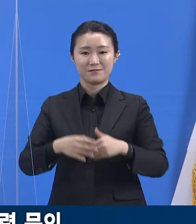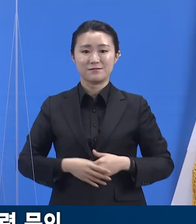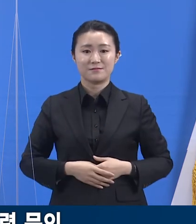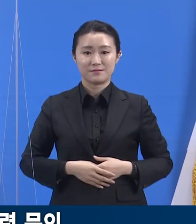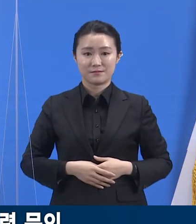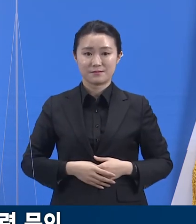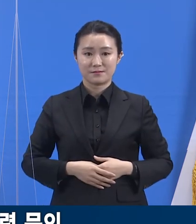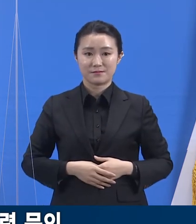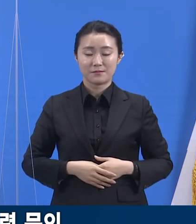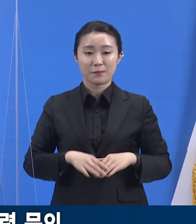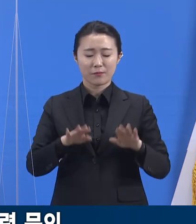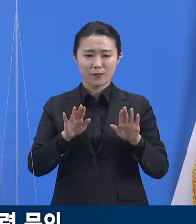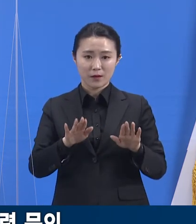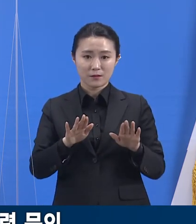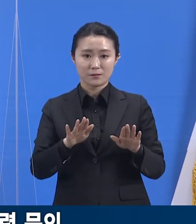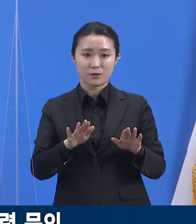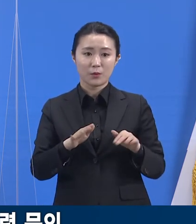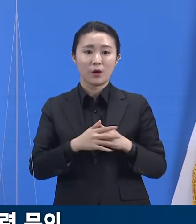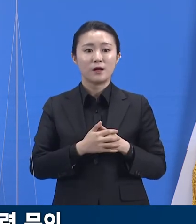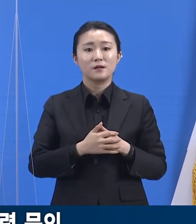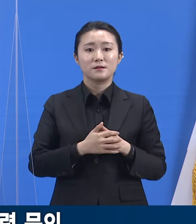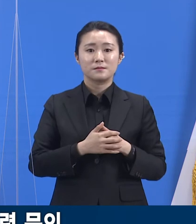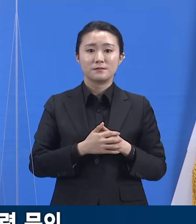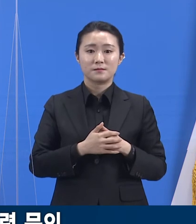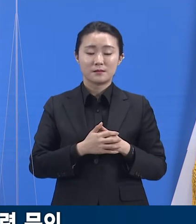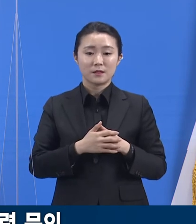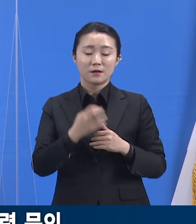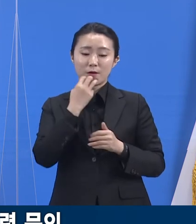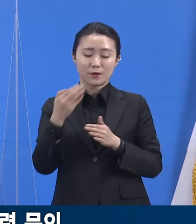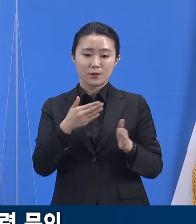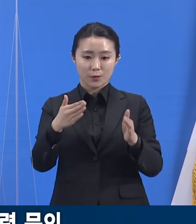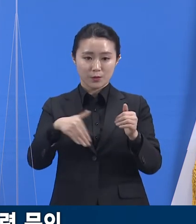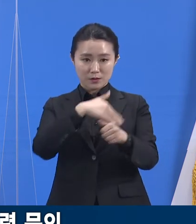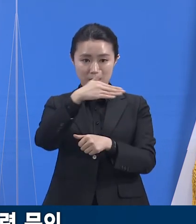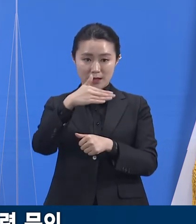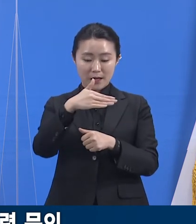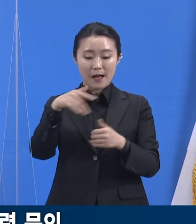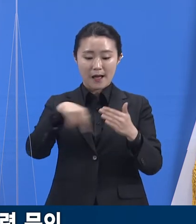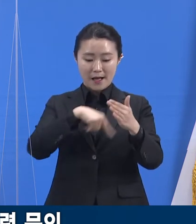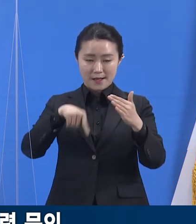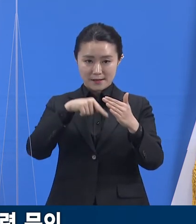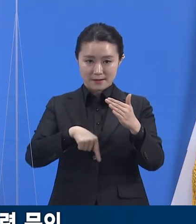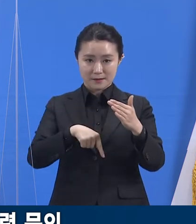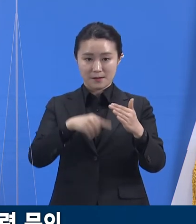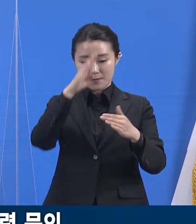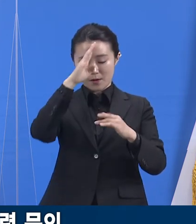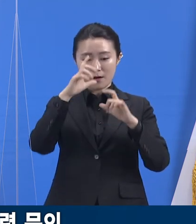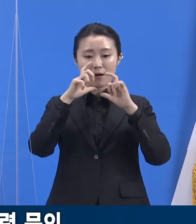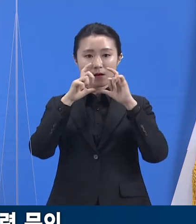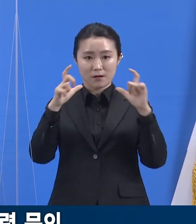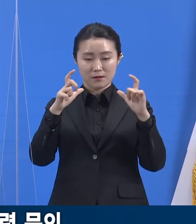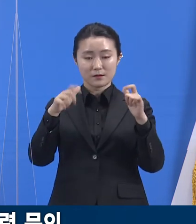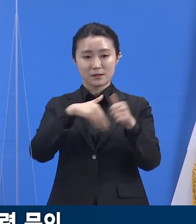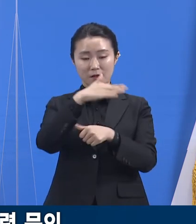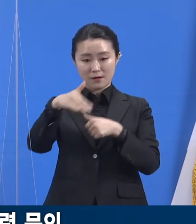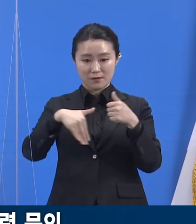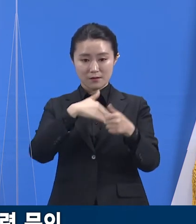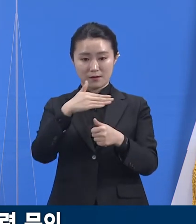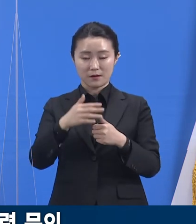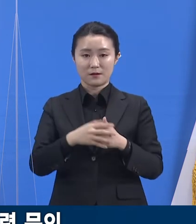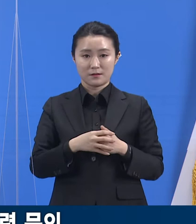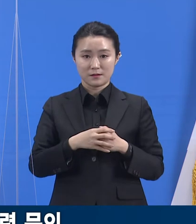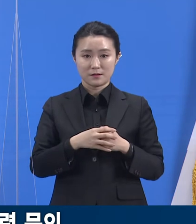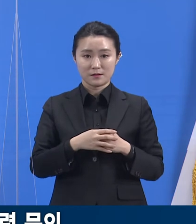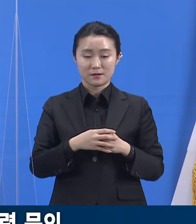,521건, 아나필락시스 위심 사례가 22건, 중증 위심 사례가 12건, 사망 사례가 12건,